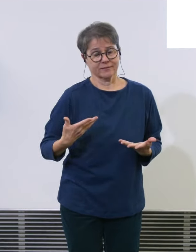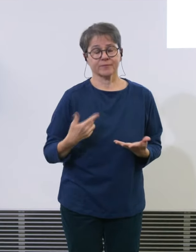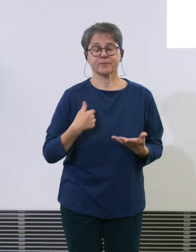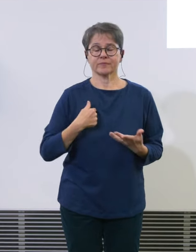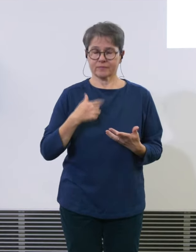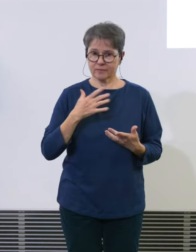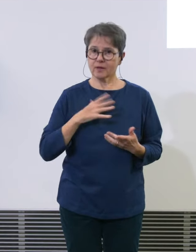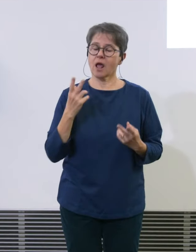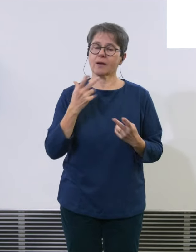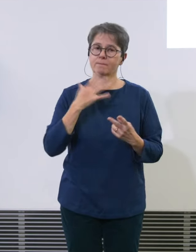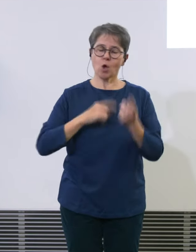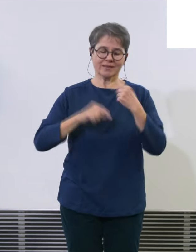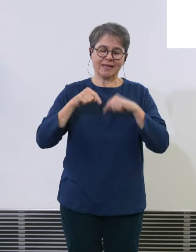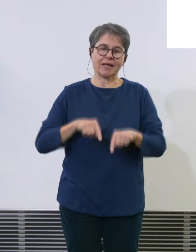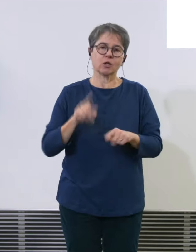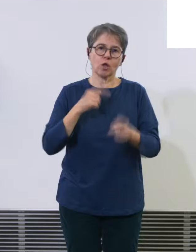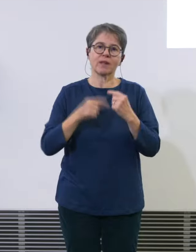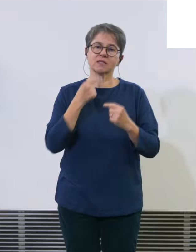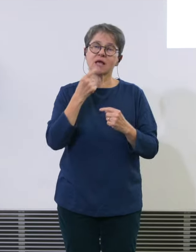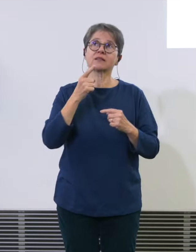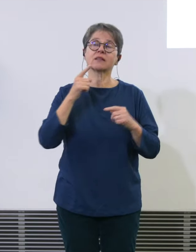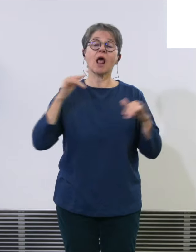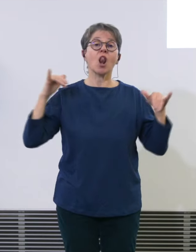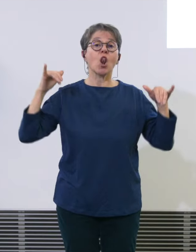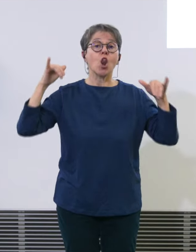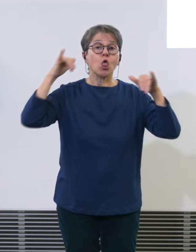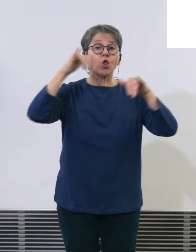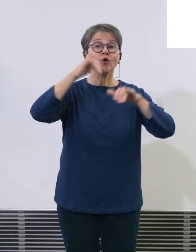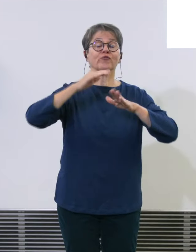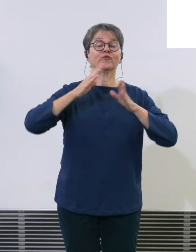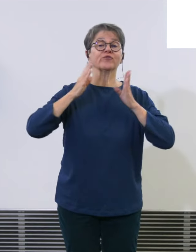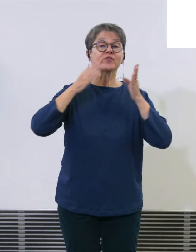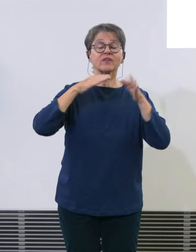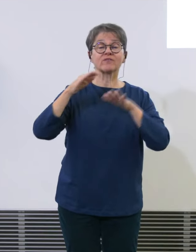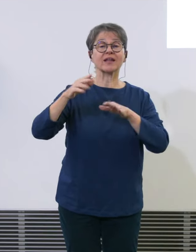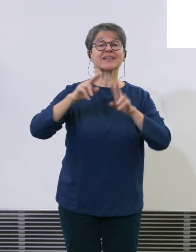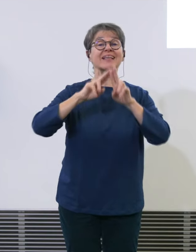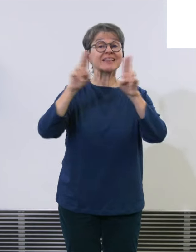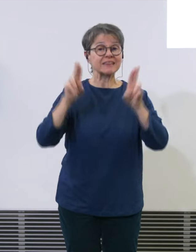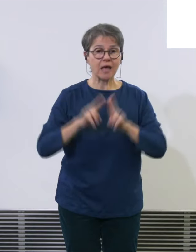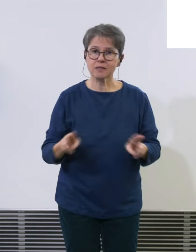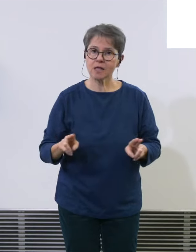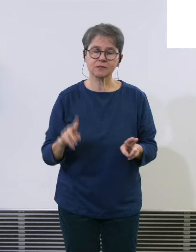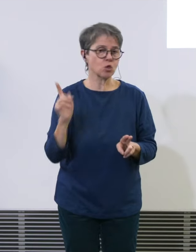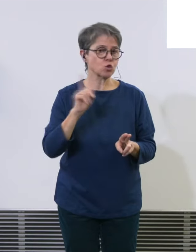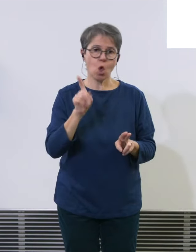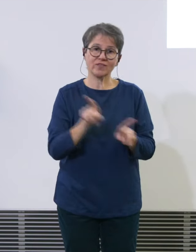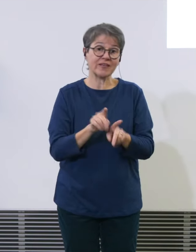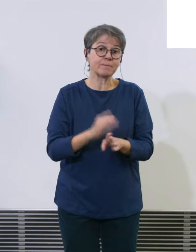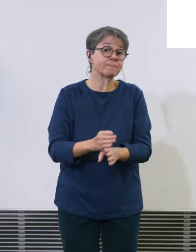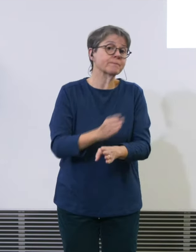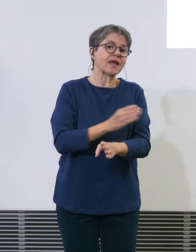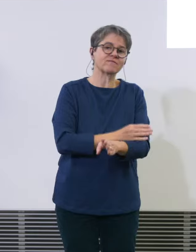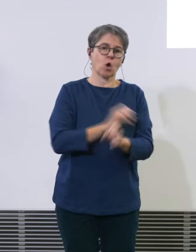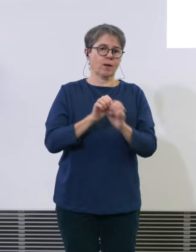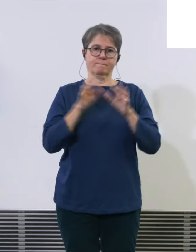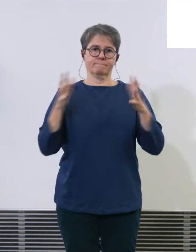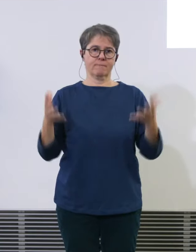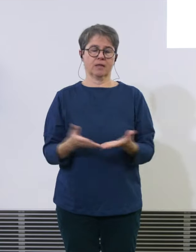dieser Stelle darauf hinweisen die Luftfahrt international ist nur nicht dort wo sie vor der Pandemie war wir leiden immer noch